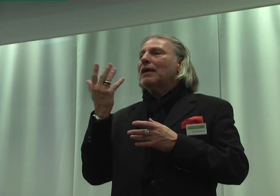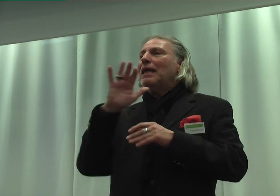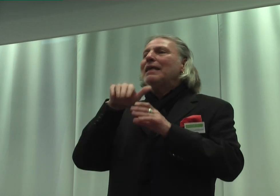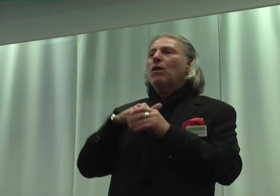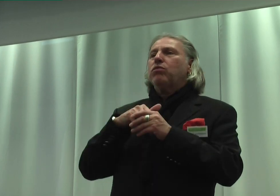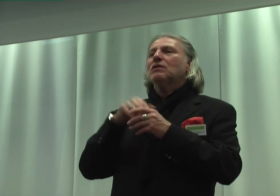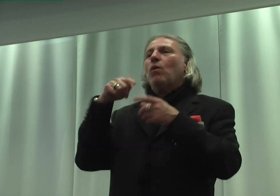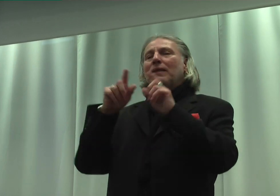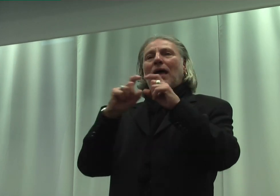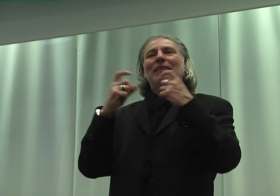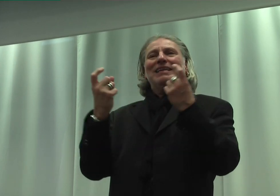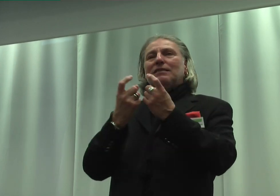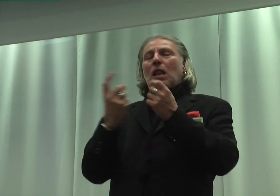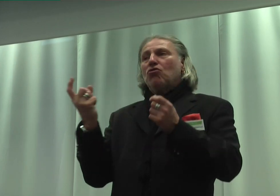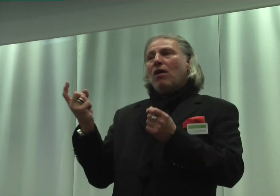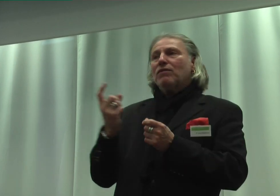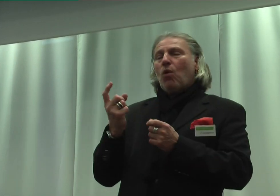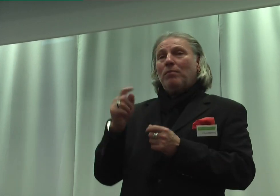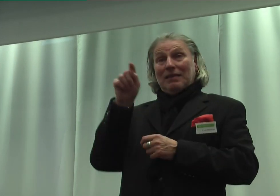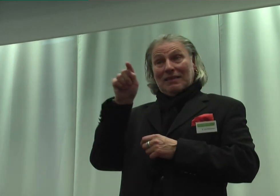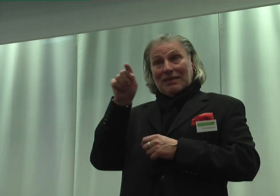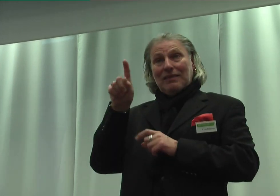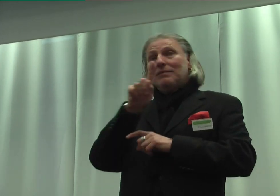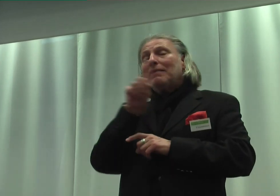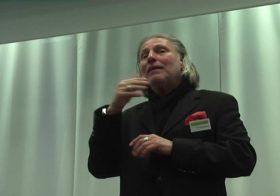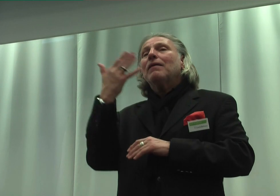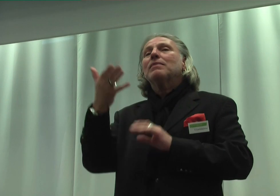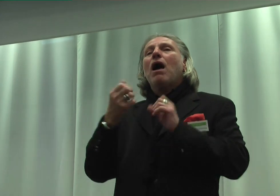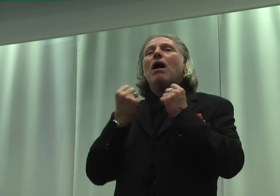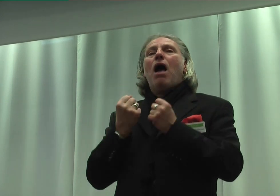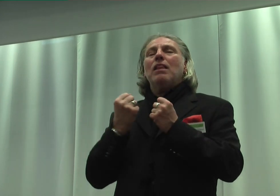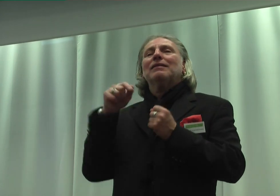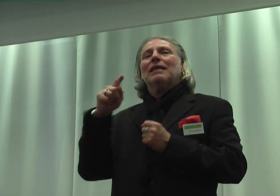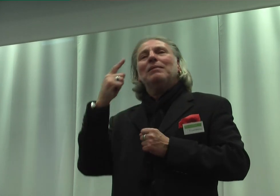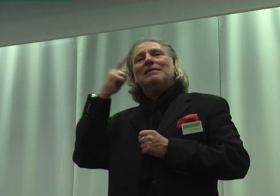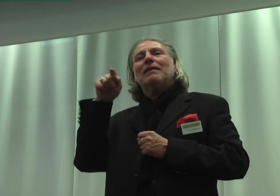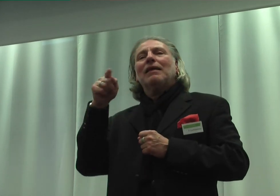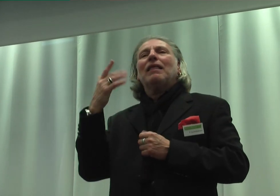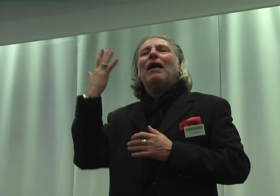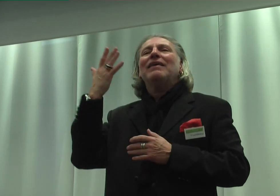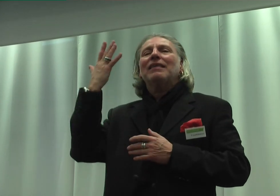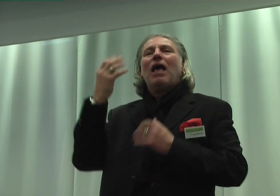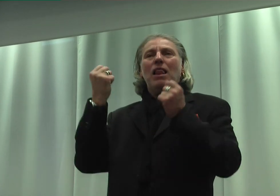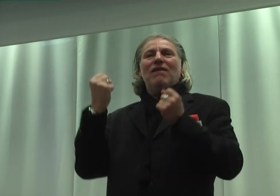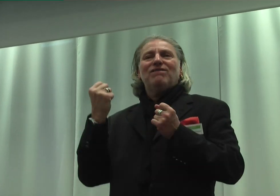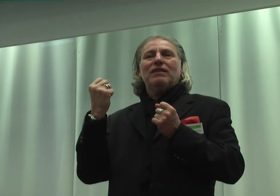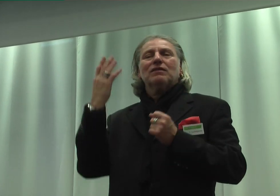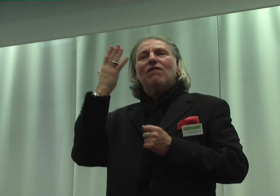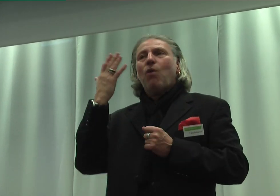Gesellschaft wollen, die diese nicht nachhaltig im Sinne der Idealfrechtsvorstellung für